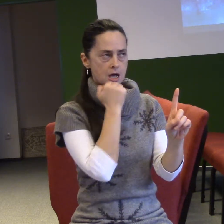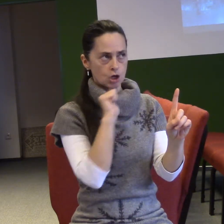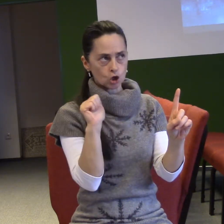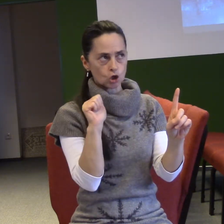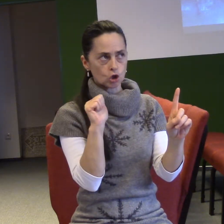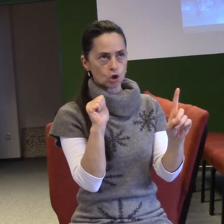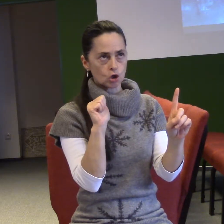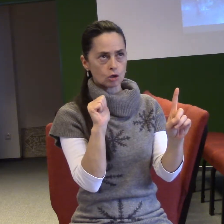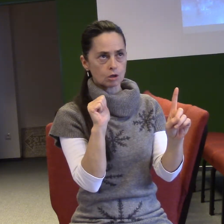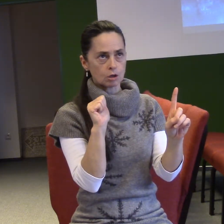Kdože mu to řekl?